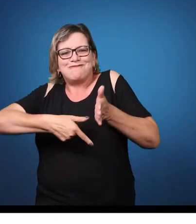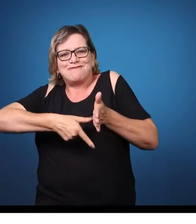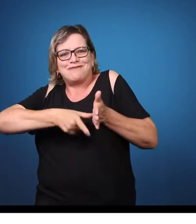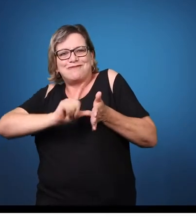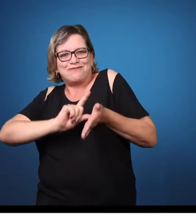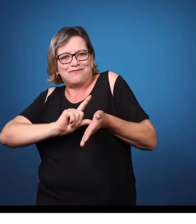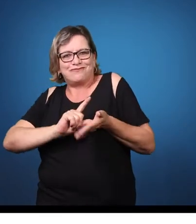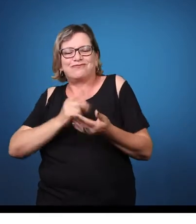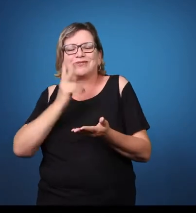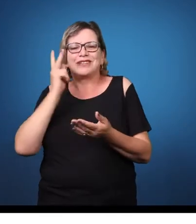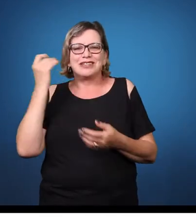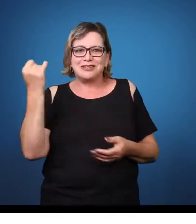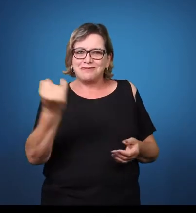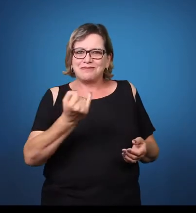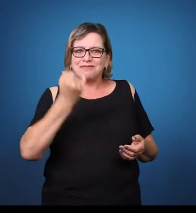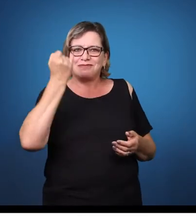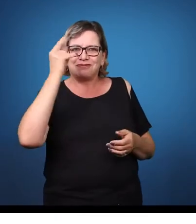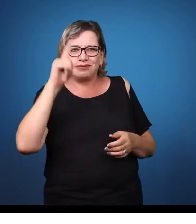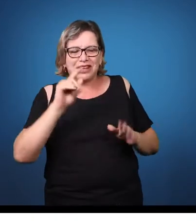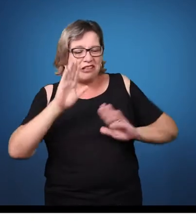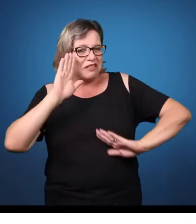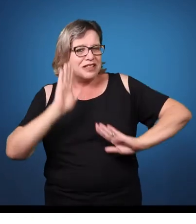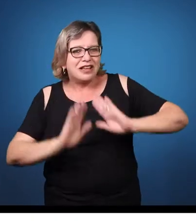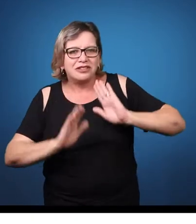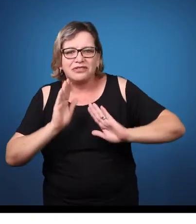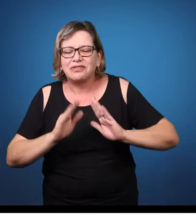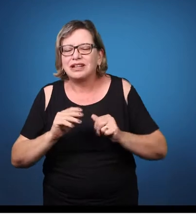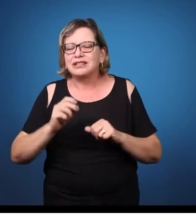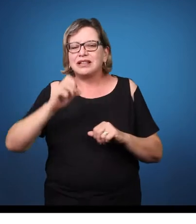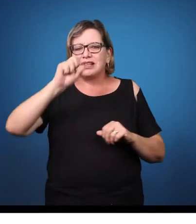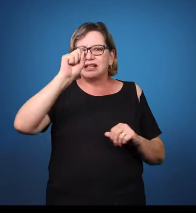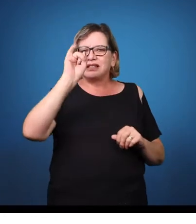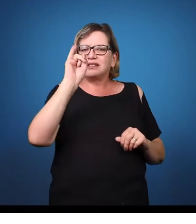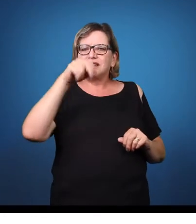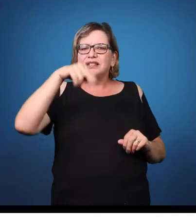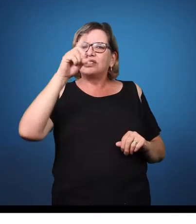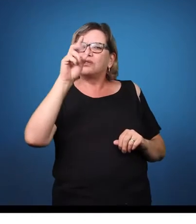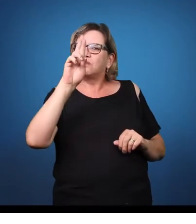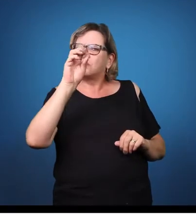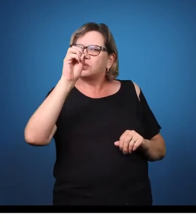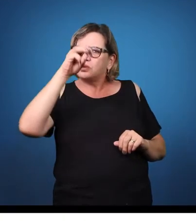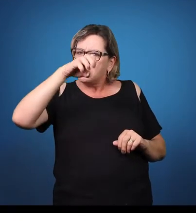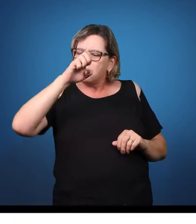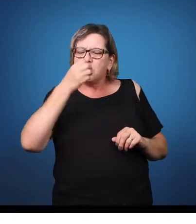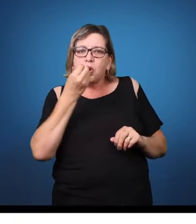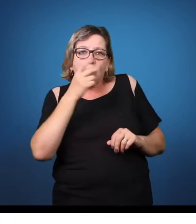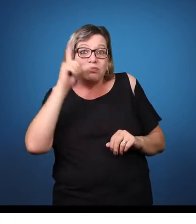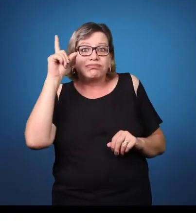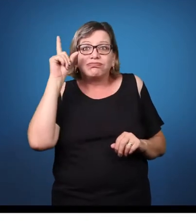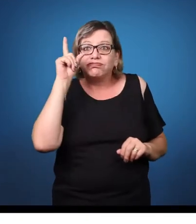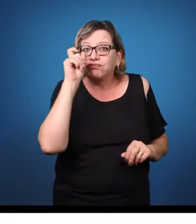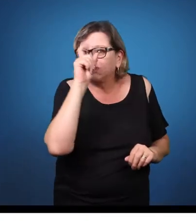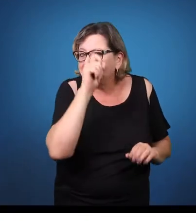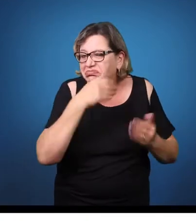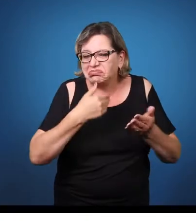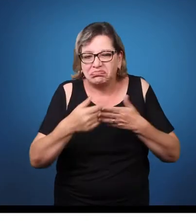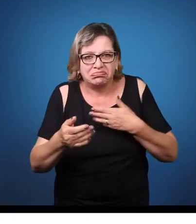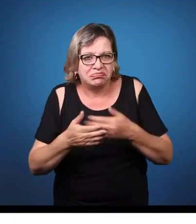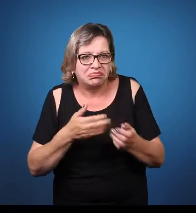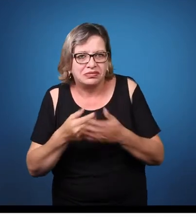se é uma dificuldade, se é um distúrbio ou até mesmo uma doença. Então, quanto antes for identificada